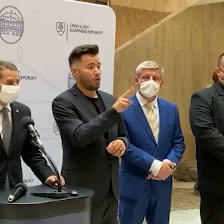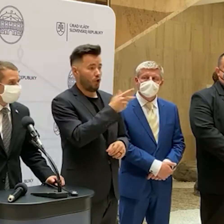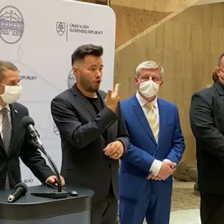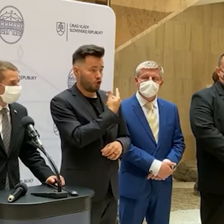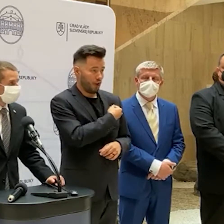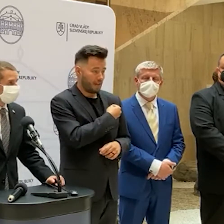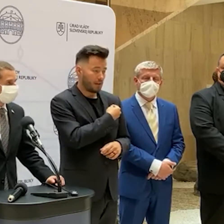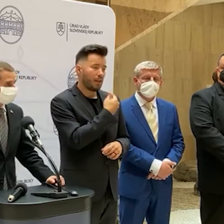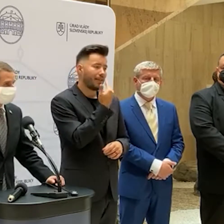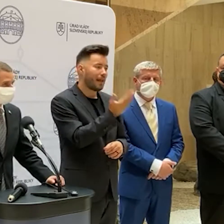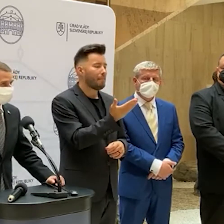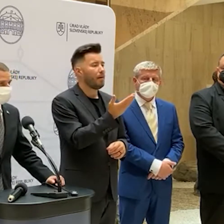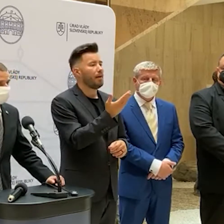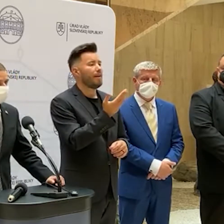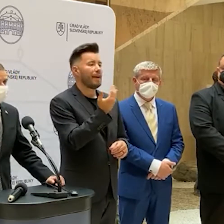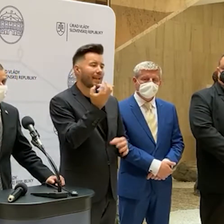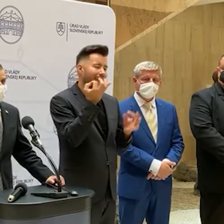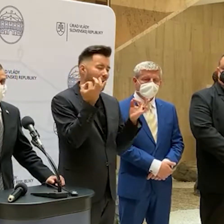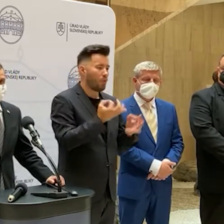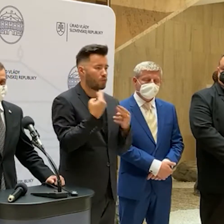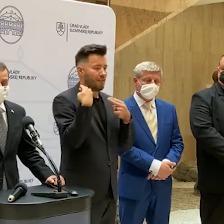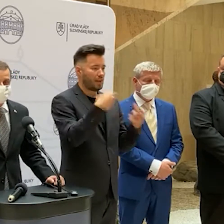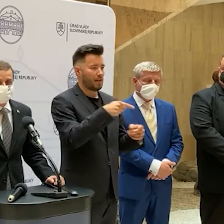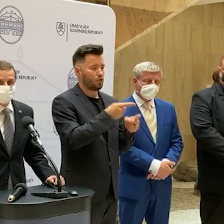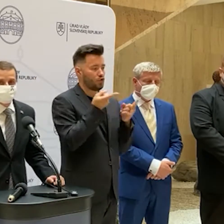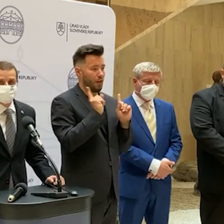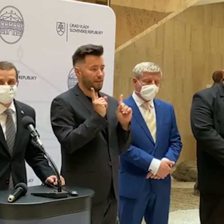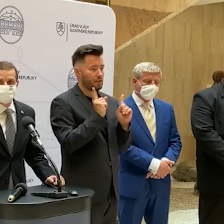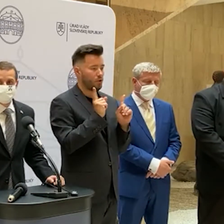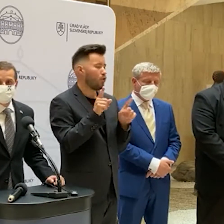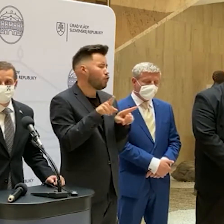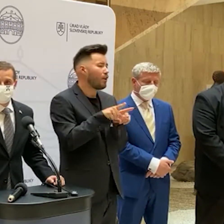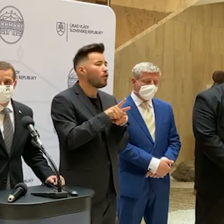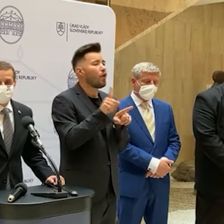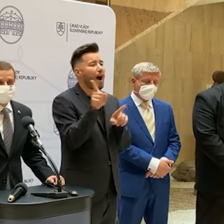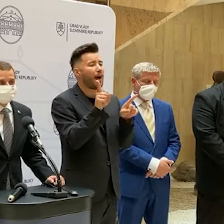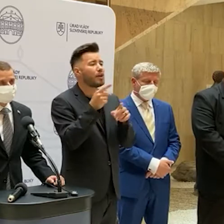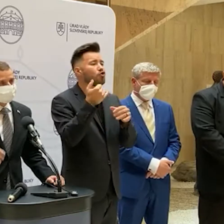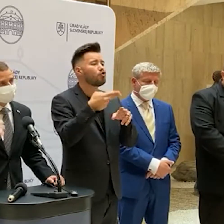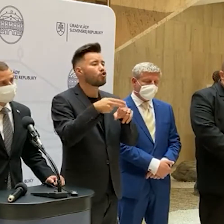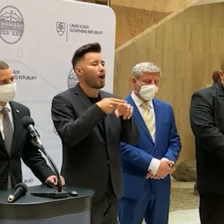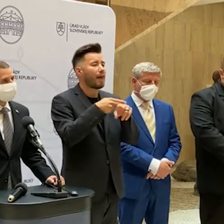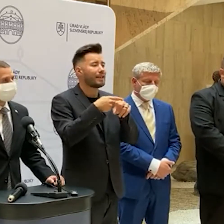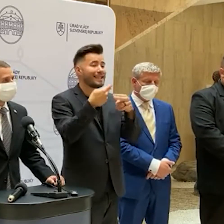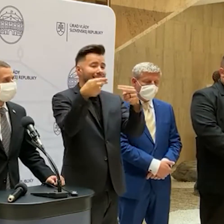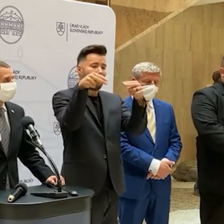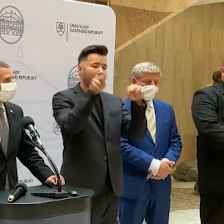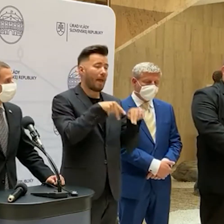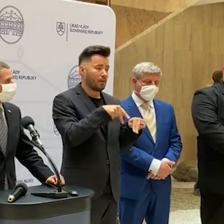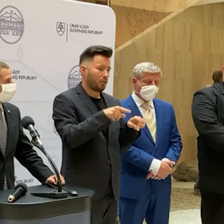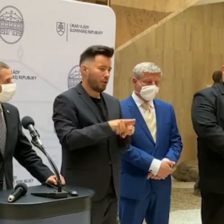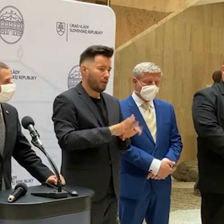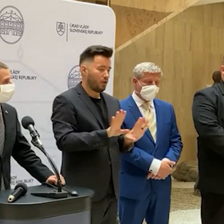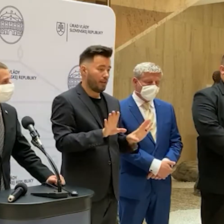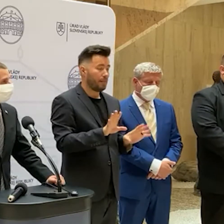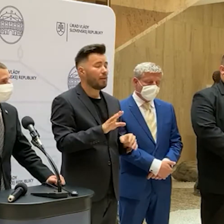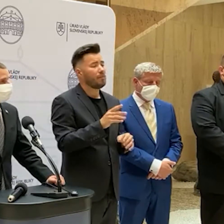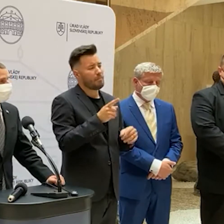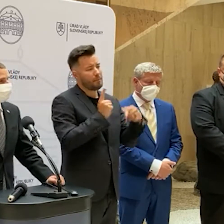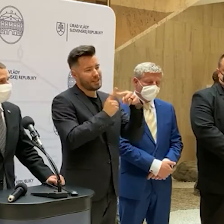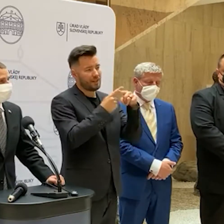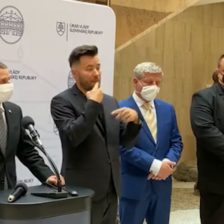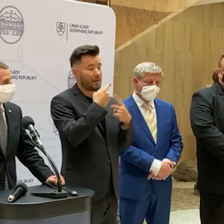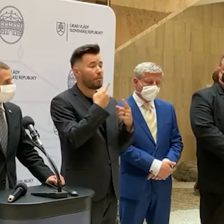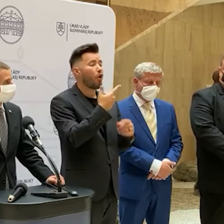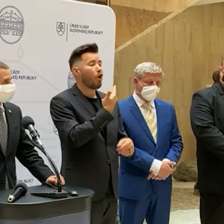ďaleko jednoduchší prístup naspäť na Slovensko, v zásade z každej krajiny. Ak by som to chcel postaviť pozitívne, tak očkovaní si môžu